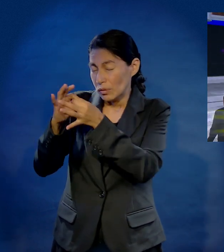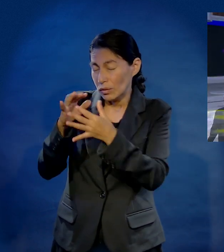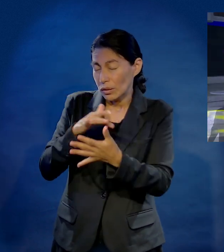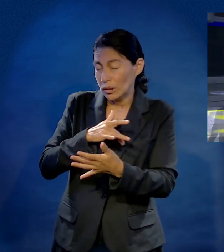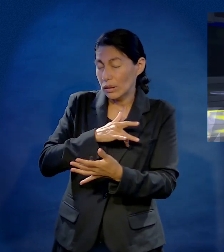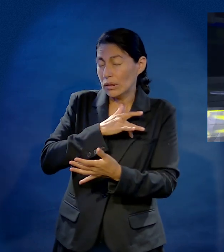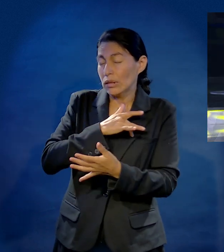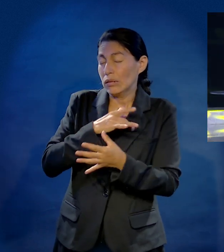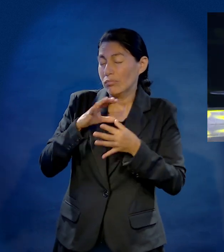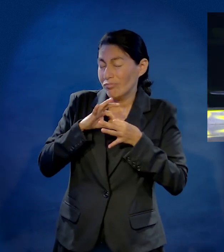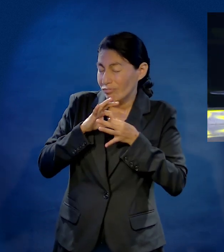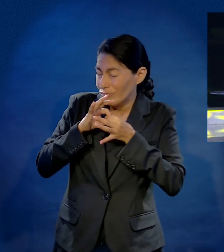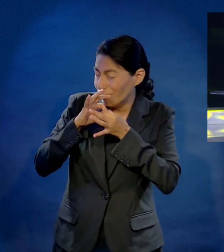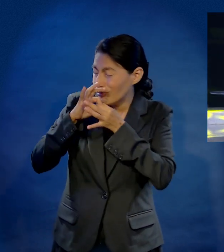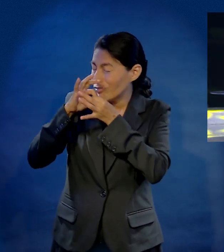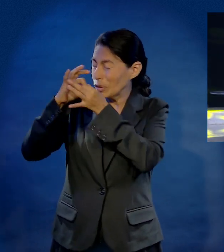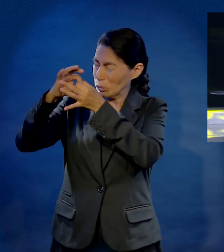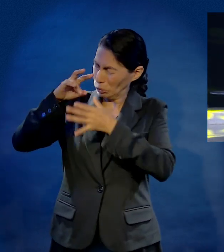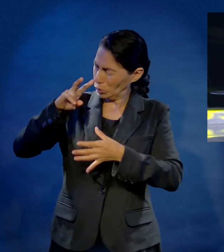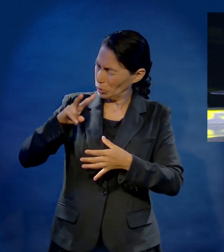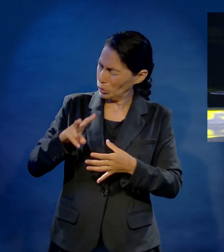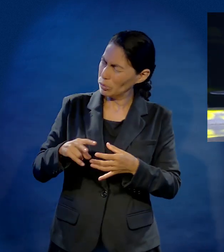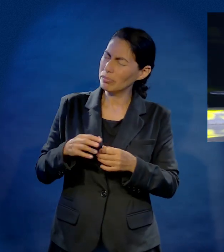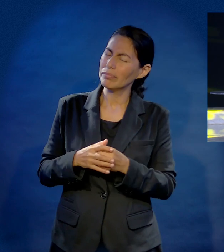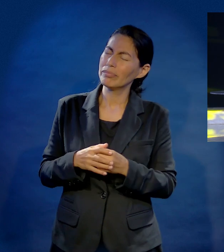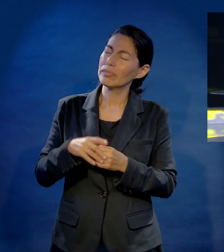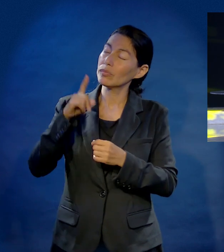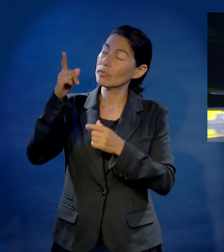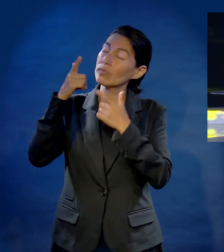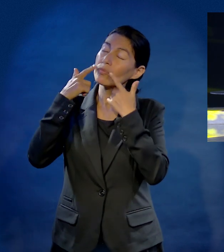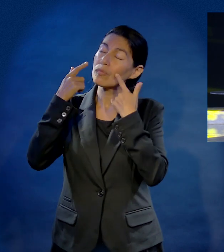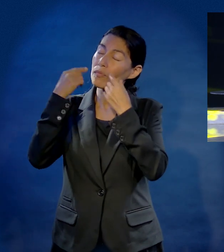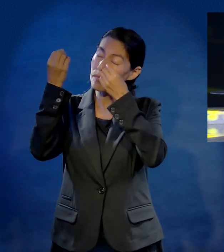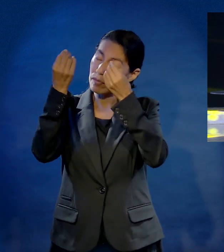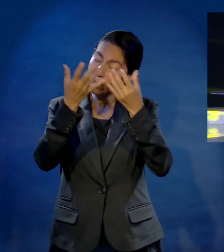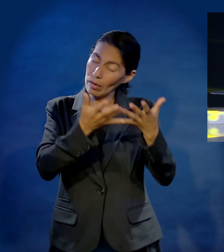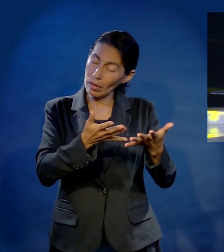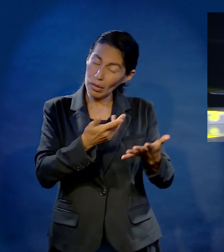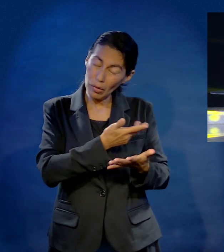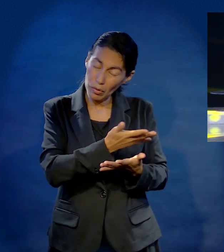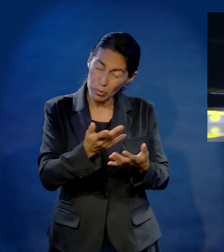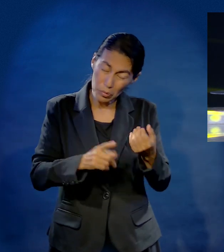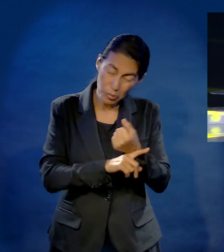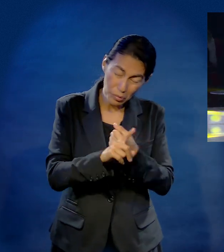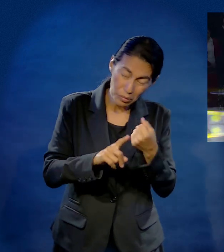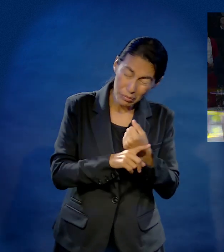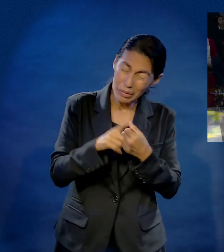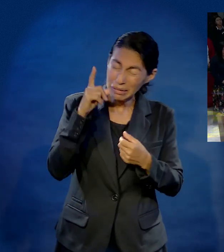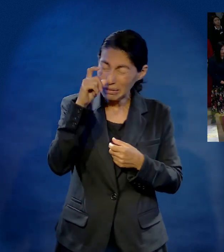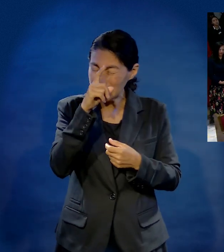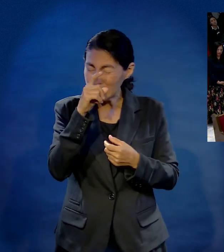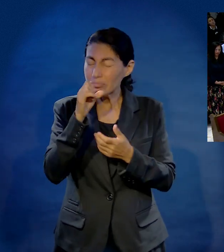Dales estabilidad emocional. Concédeleles de tu gracia para resolver sus propios conflictos.